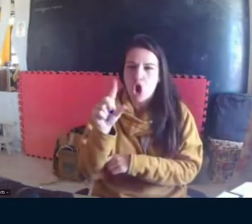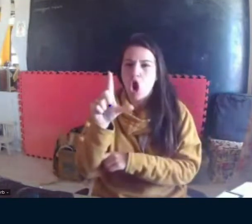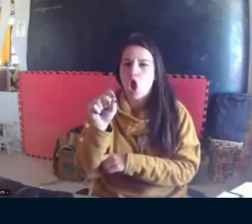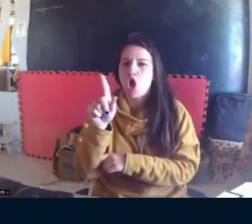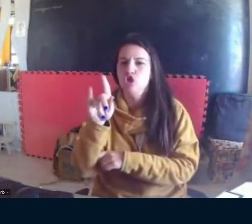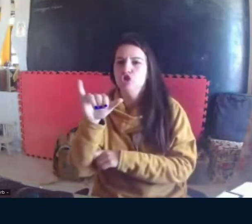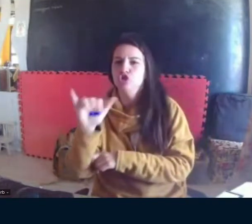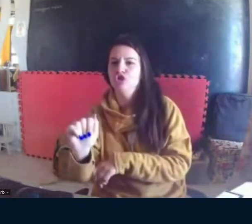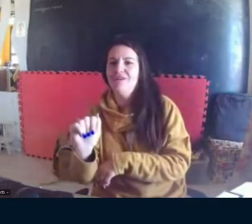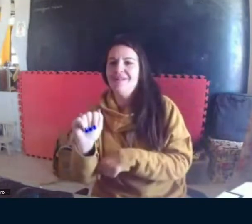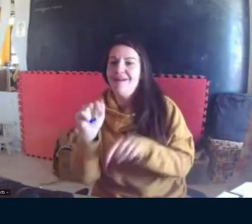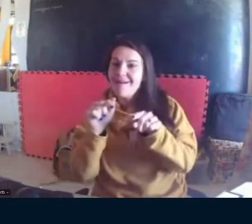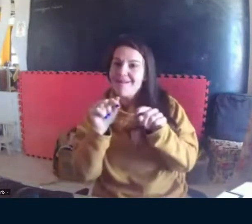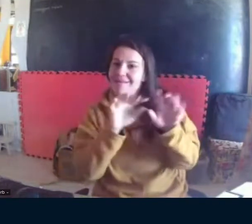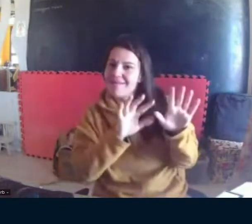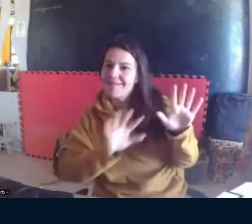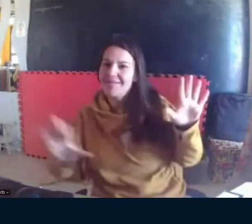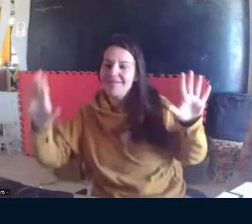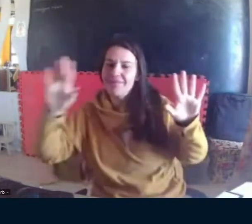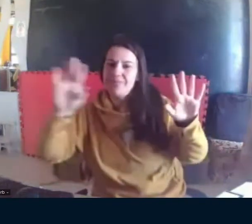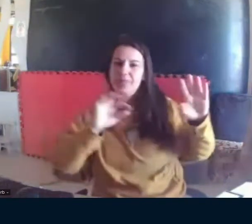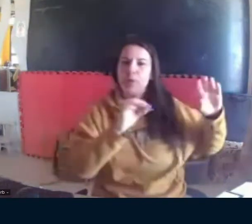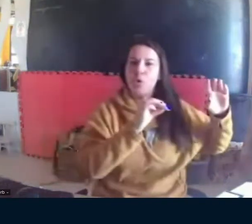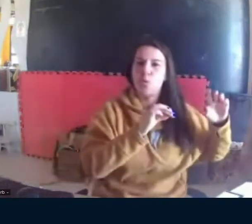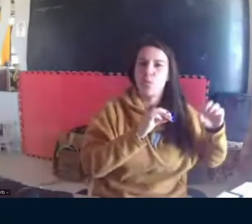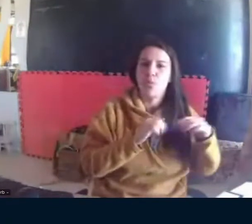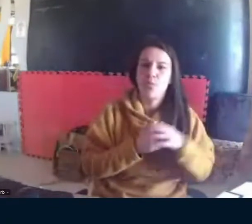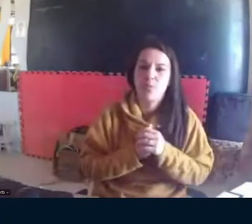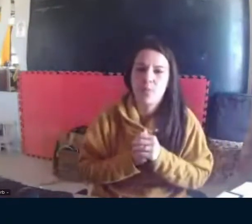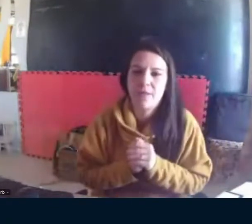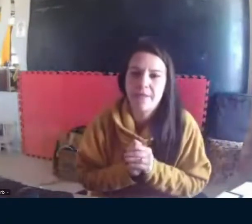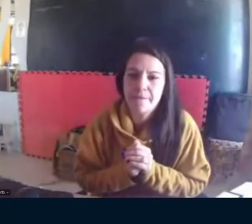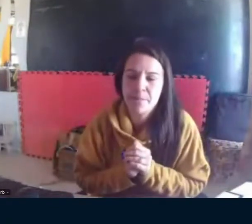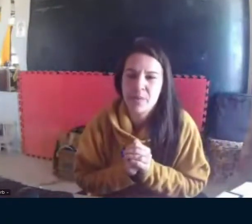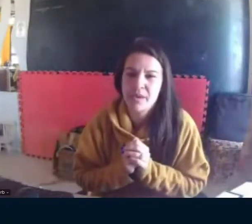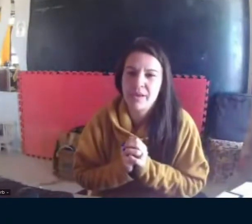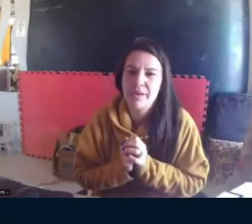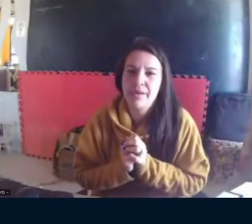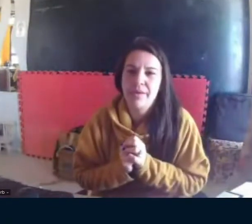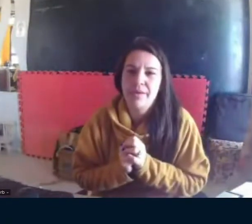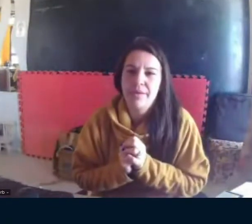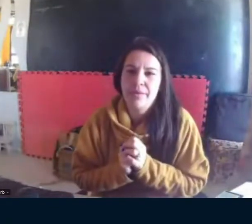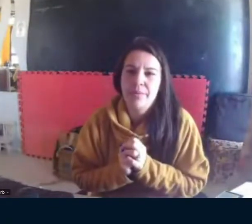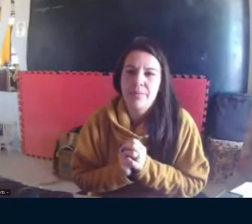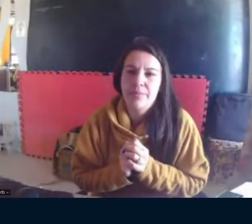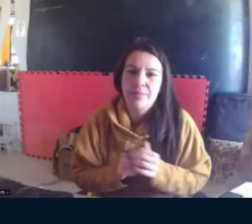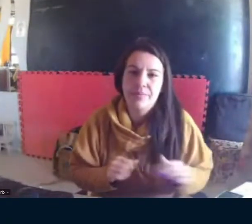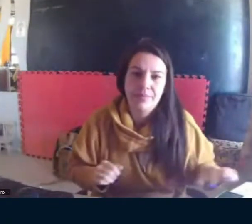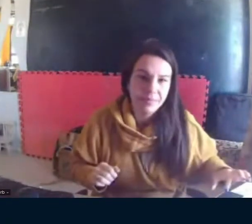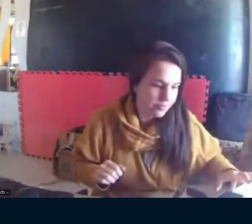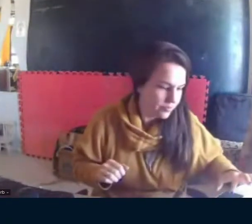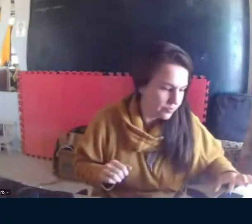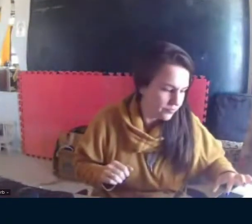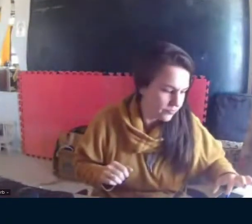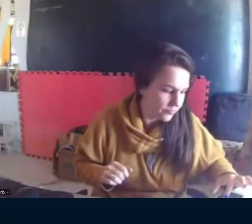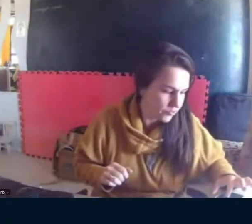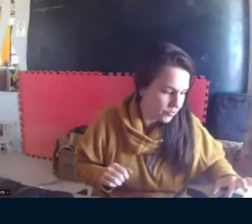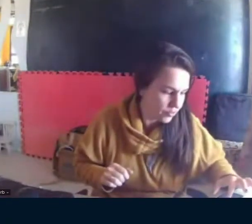O Cup Song e de pandeiro também, destacar os conceitos teoria, histórico-cultural e